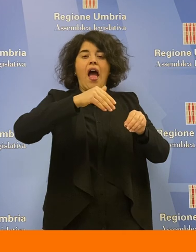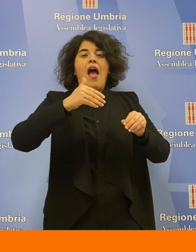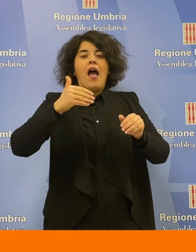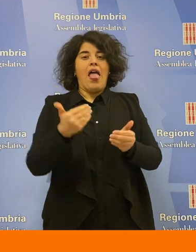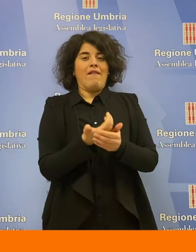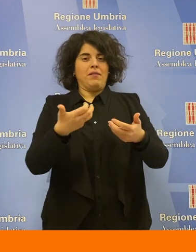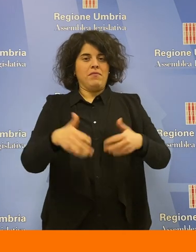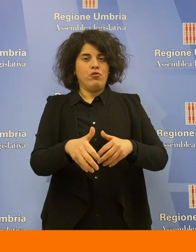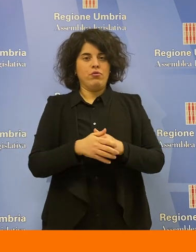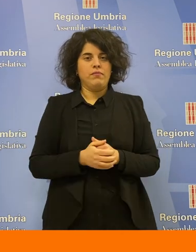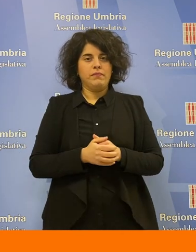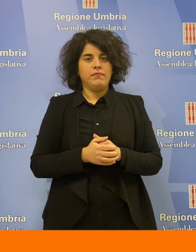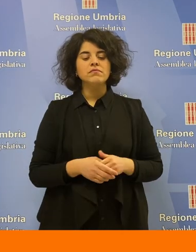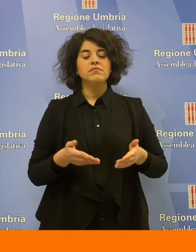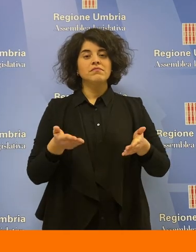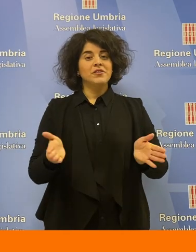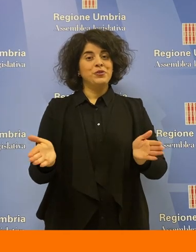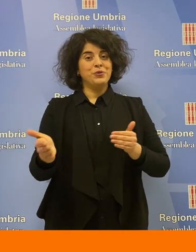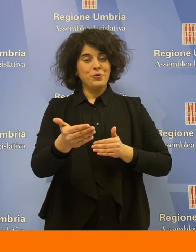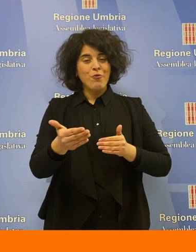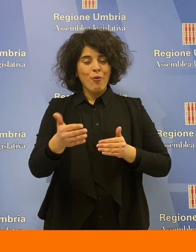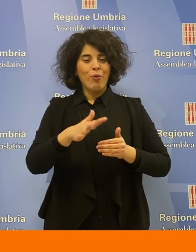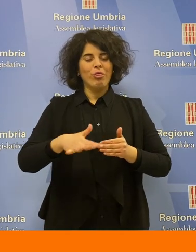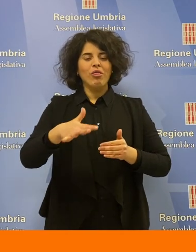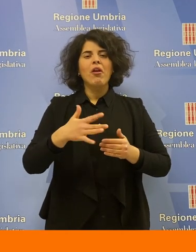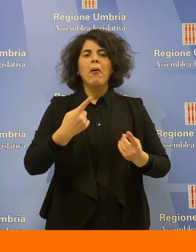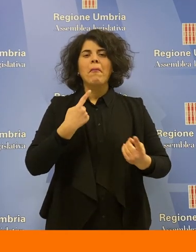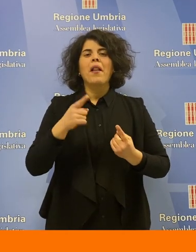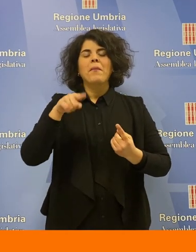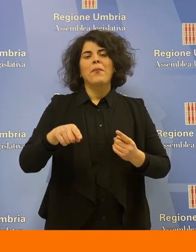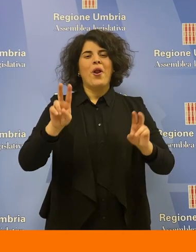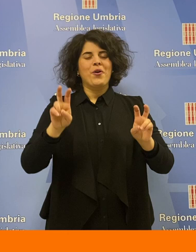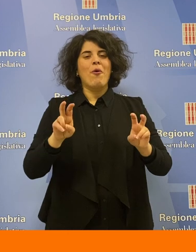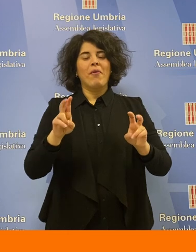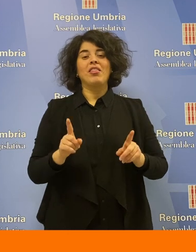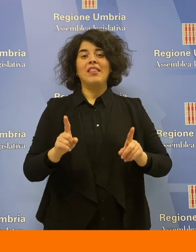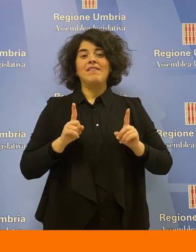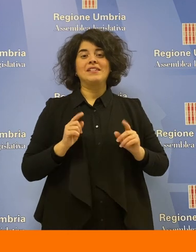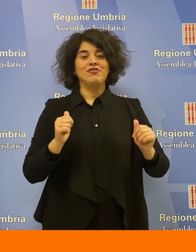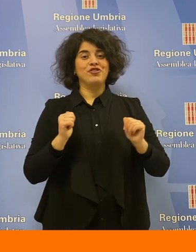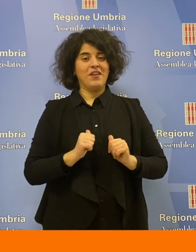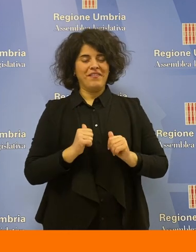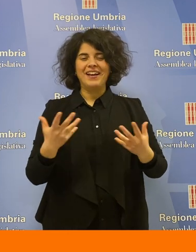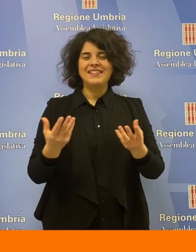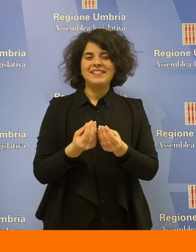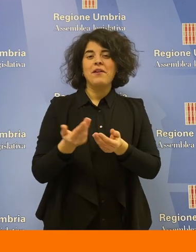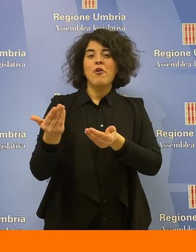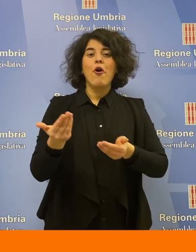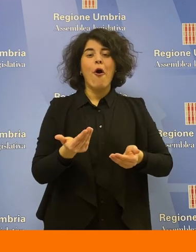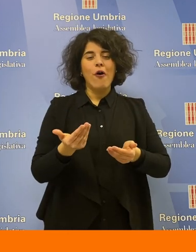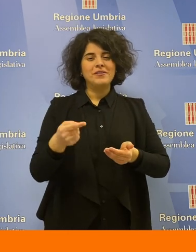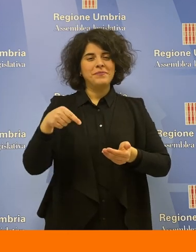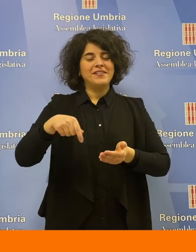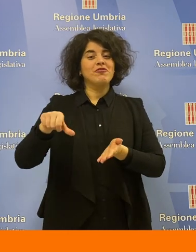'Umbria. Nel nostro studio parliamo anche di difesa civica quest'oggi con un ospite